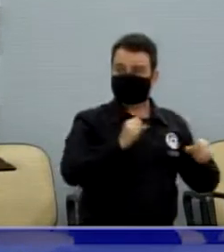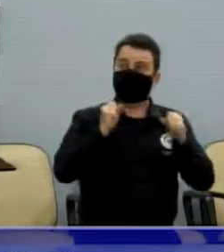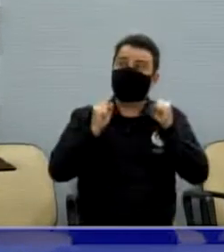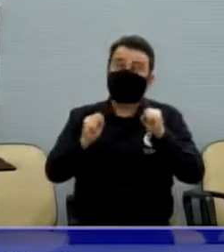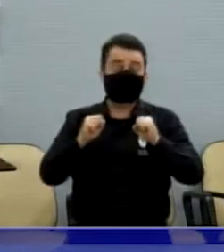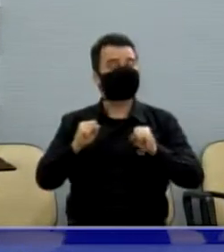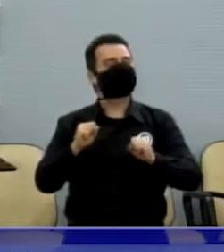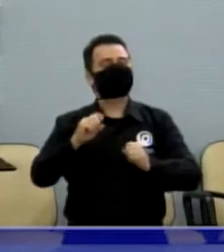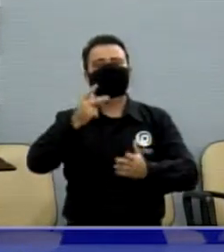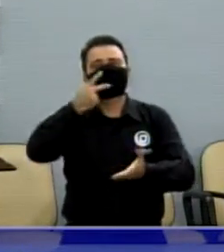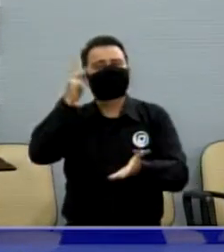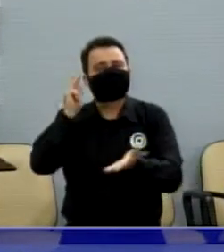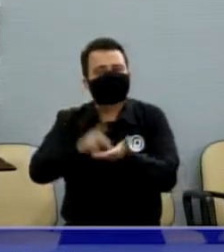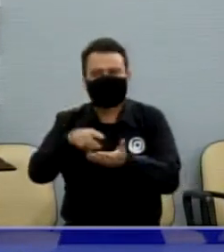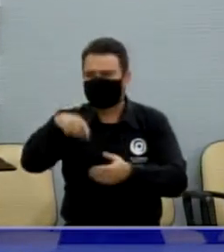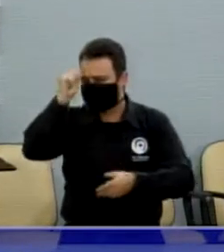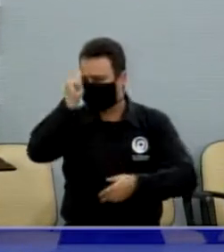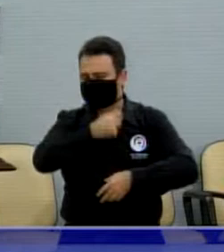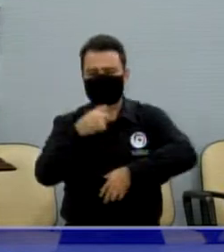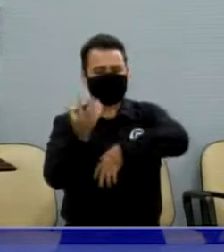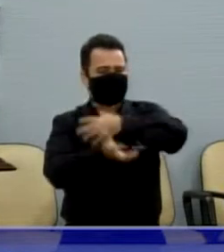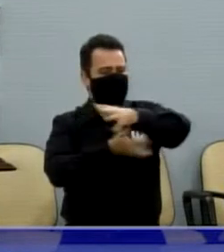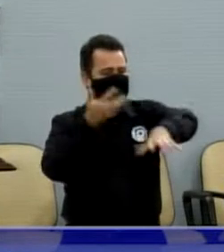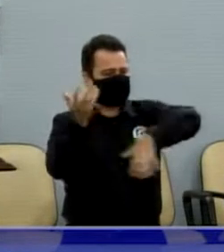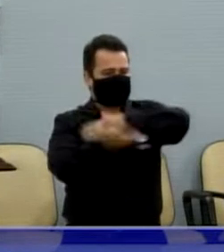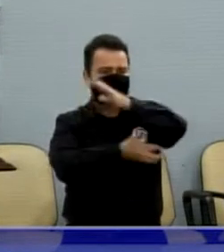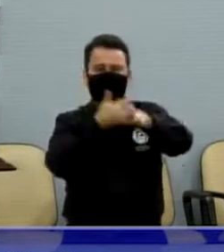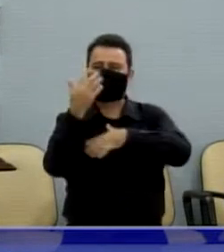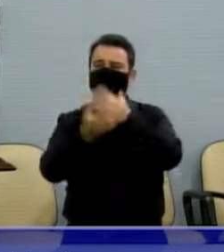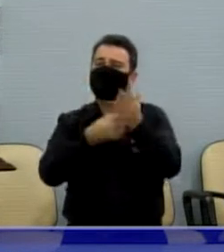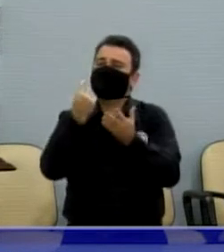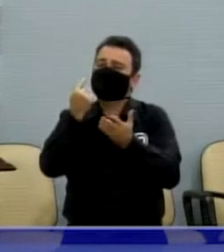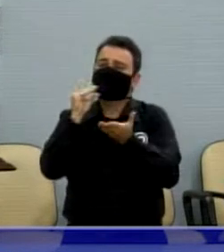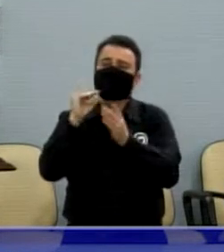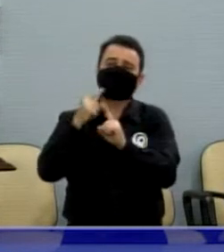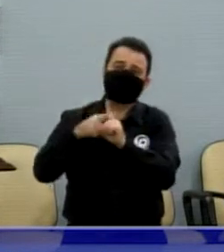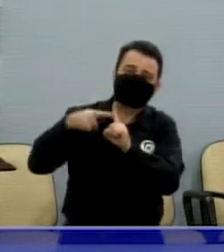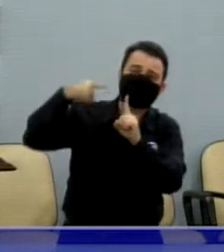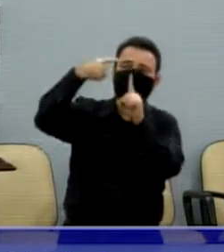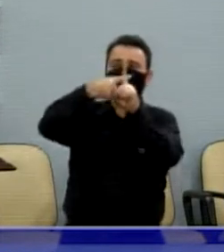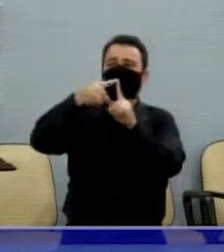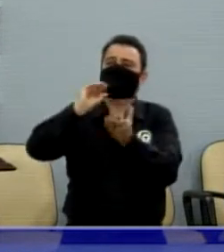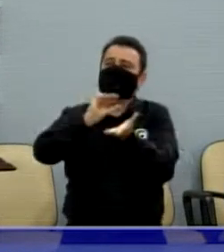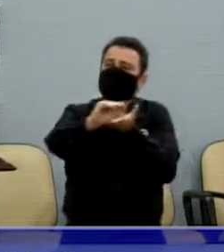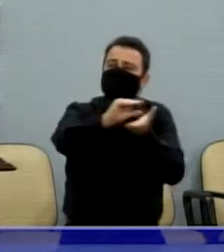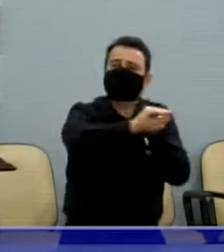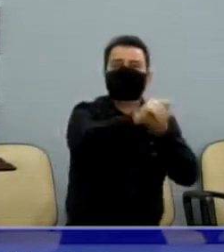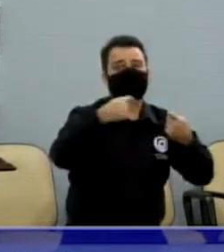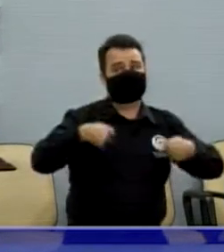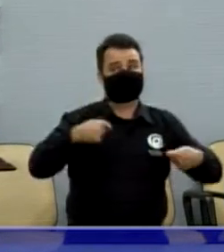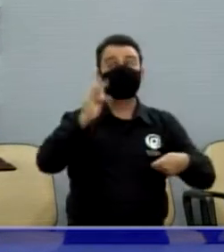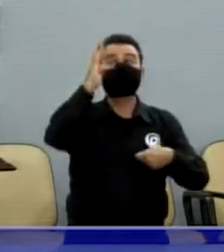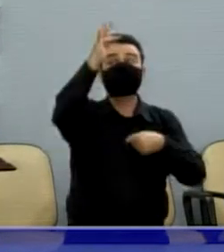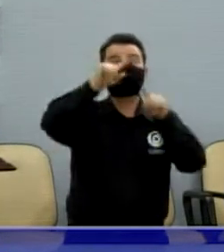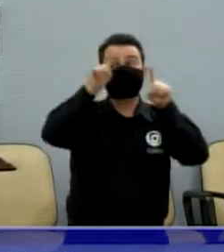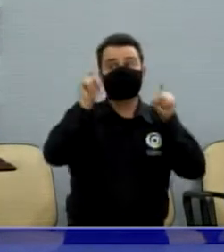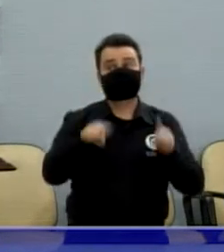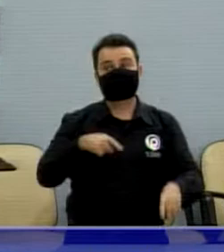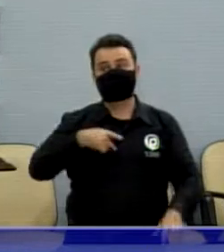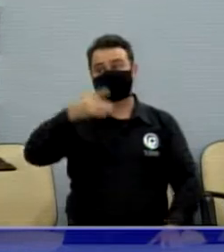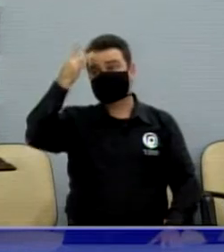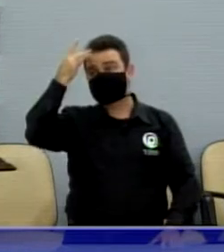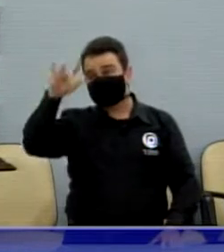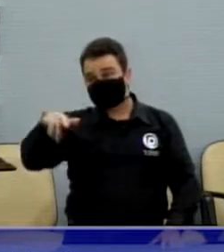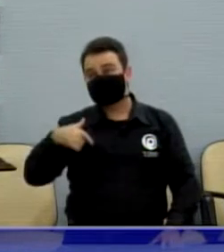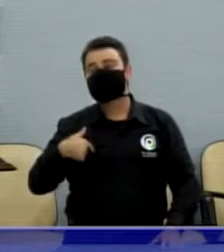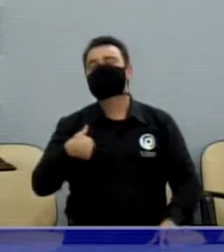recurso para colocar nessa pasta, eu não sei o que vai ser daqui para frente. Eu estou